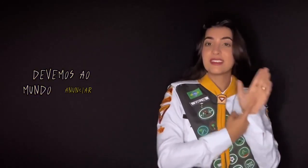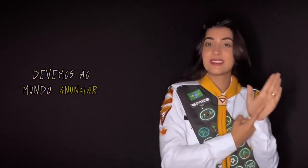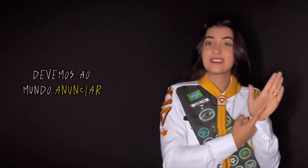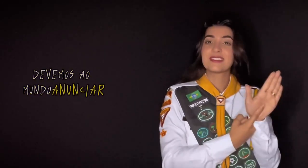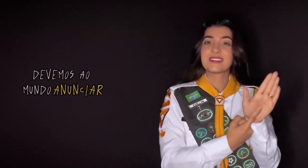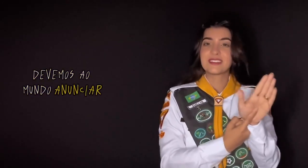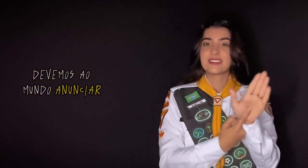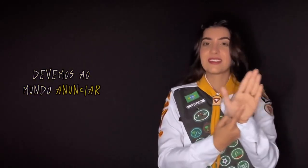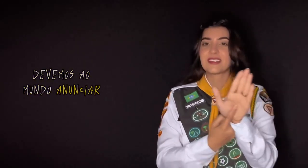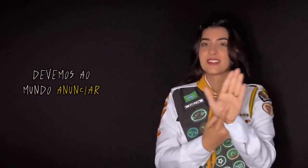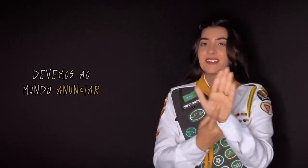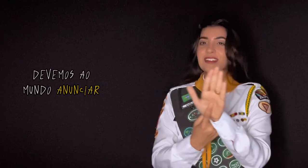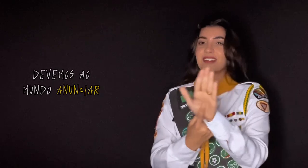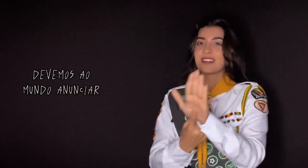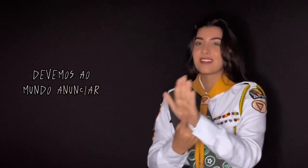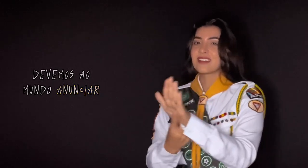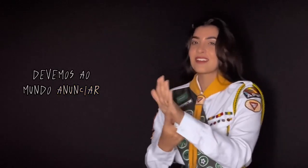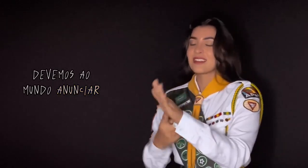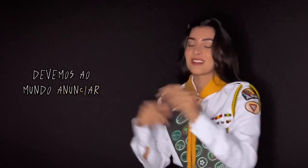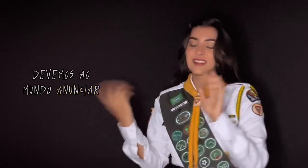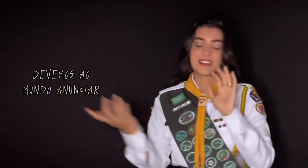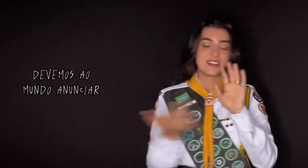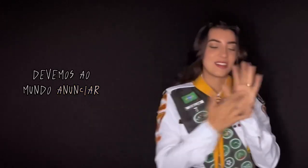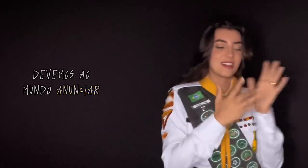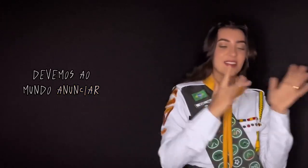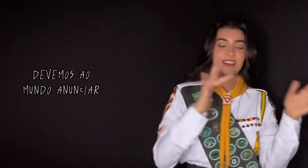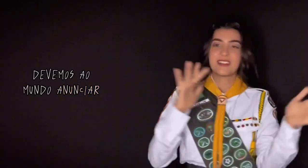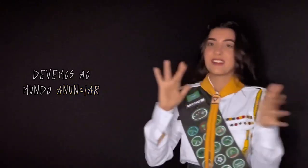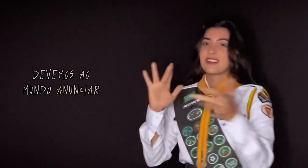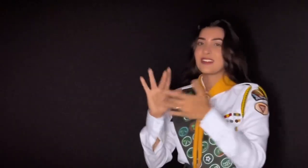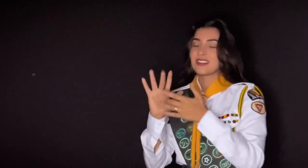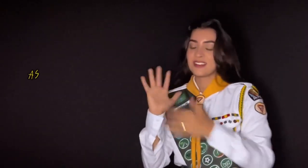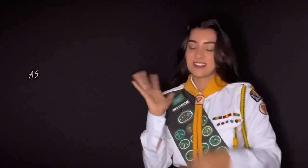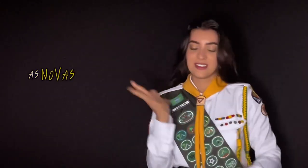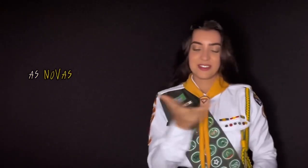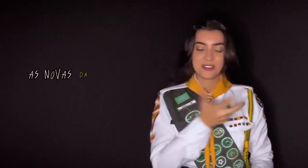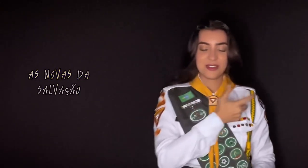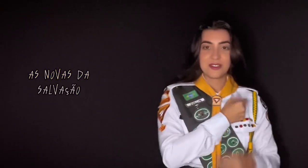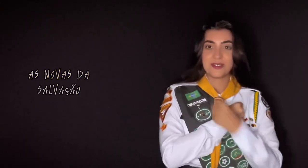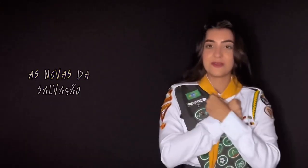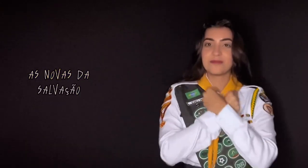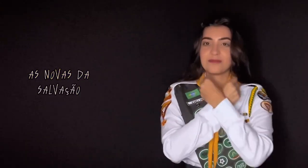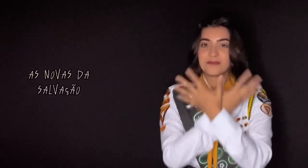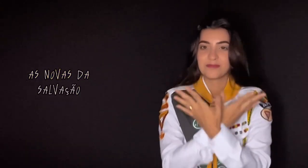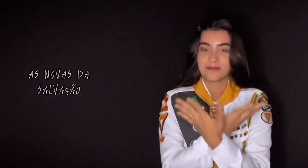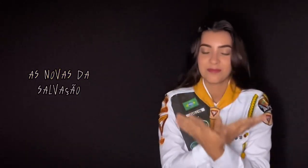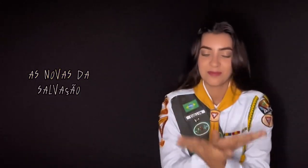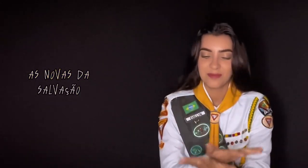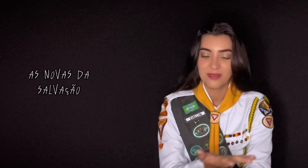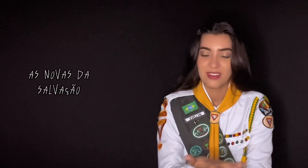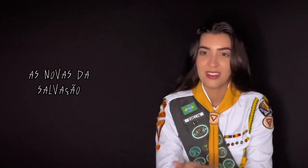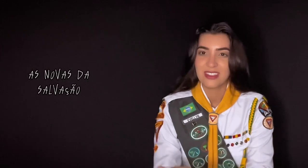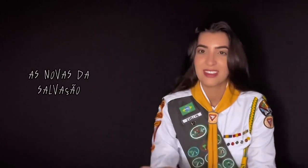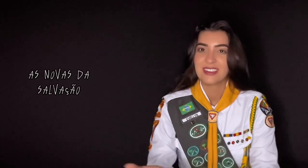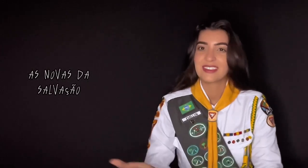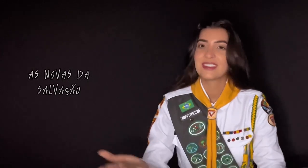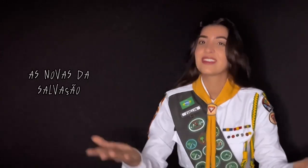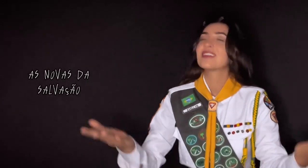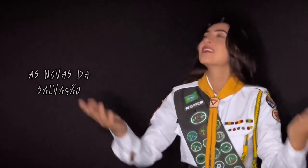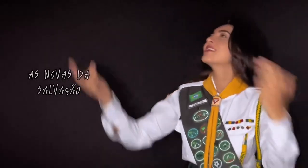Música Vamos anunciar as novas da salvação